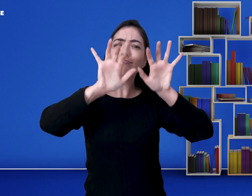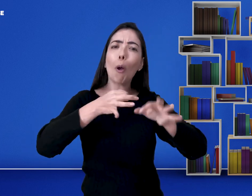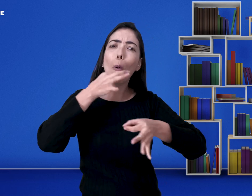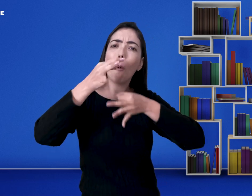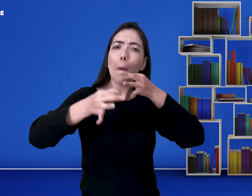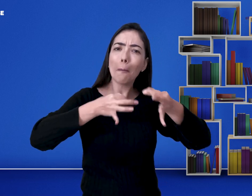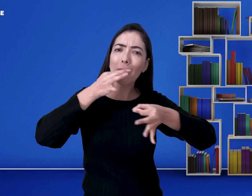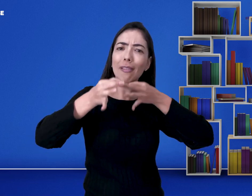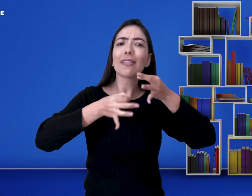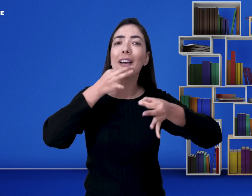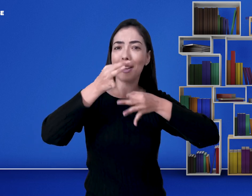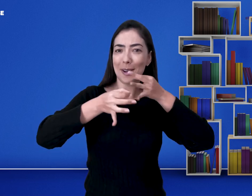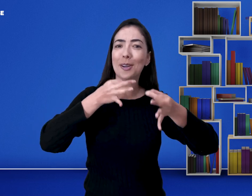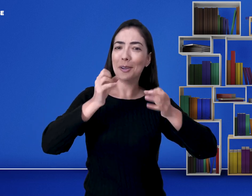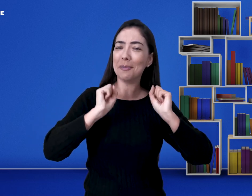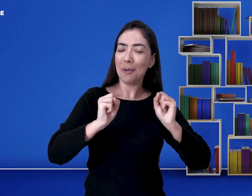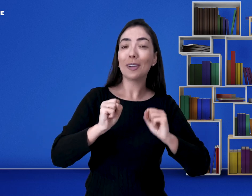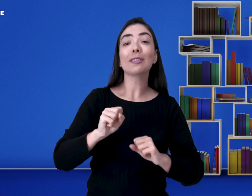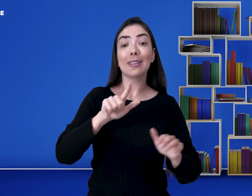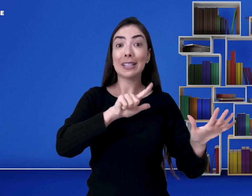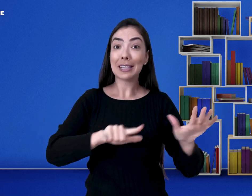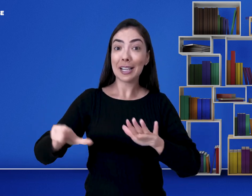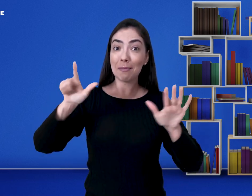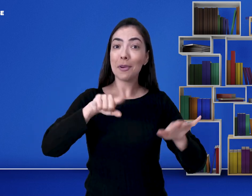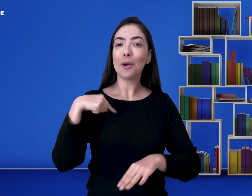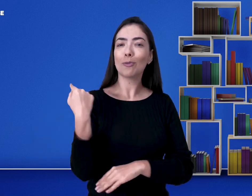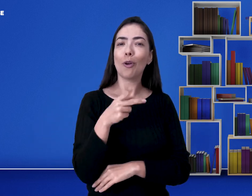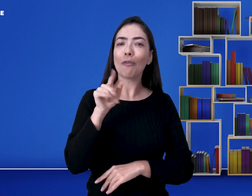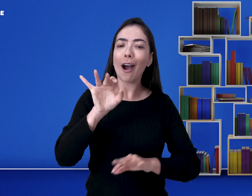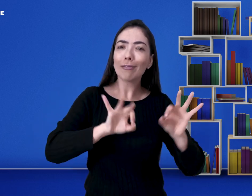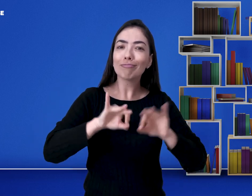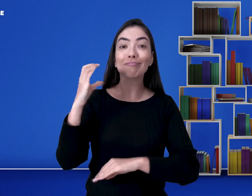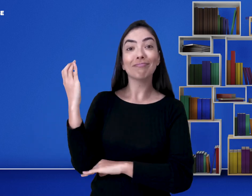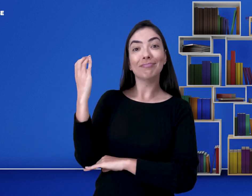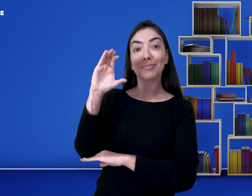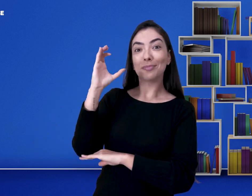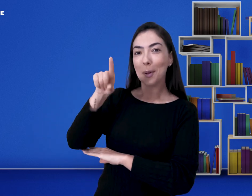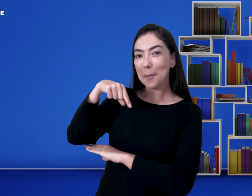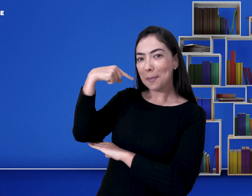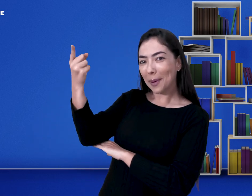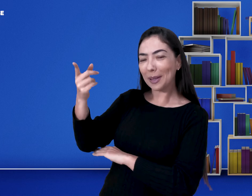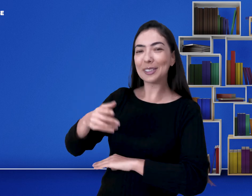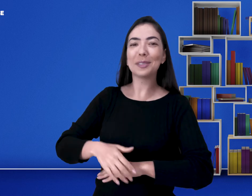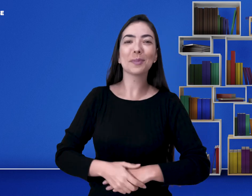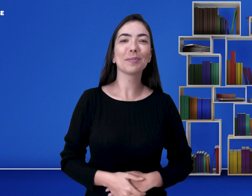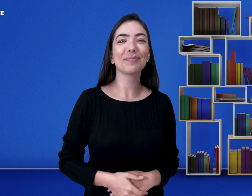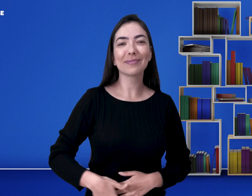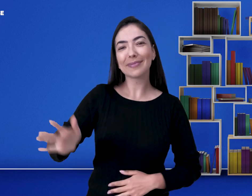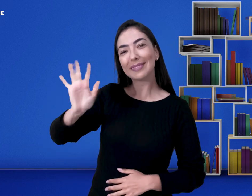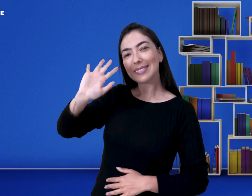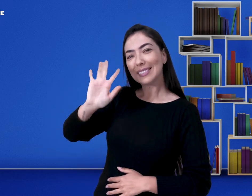coloquem aqui no chat as suas sugestões. E semana que vem, nós iremos postar mais um vídeo. Até mais!